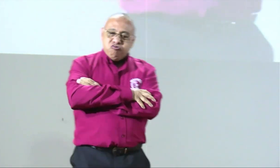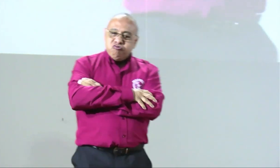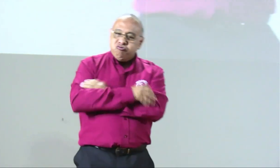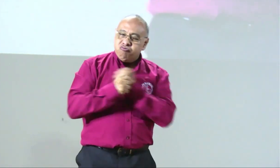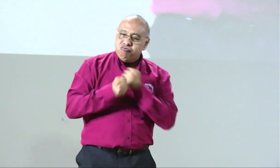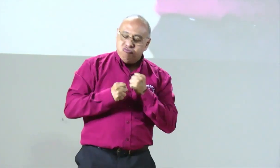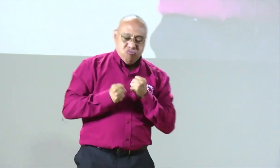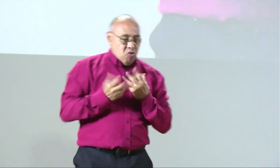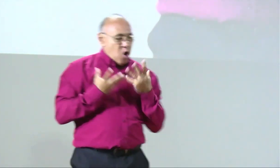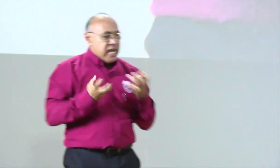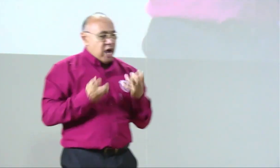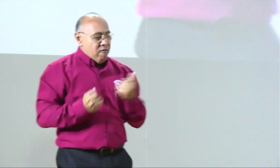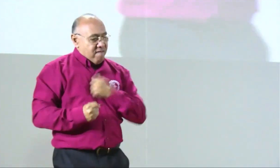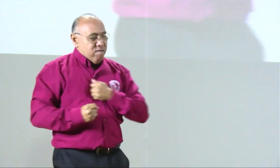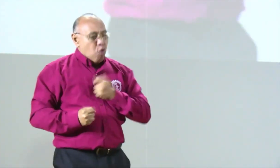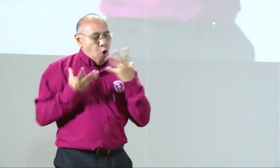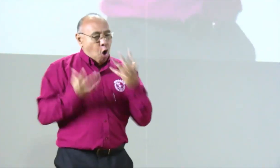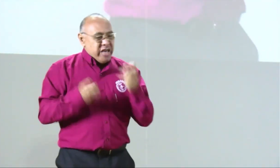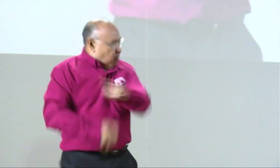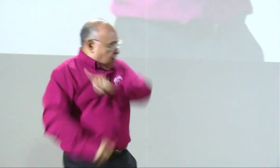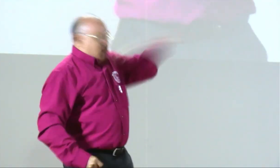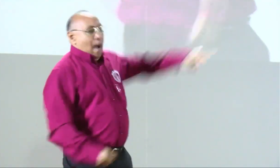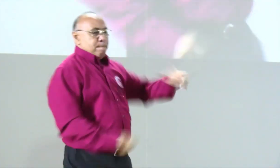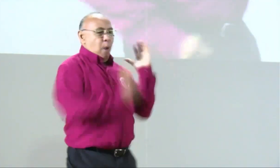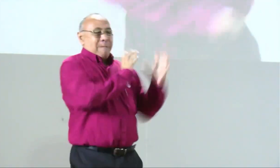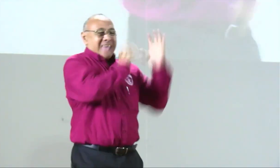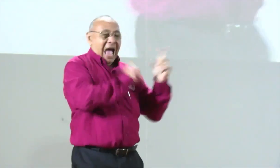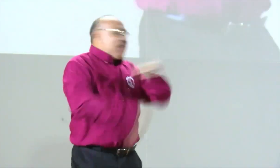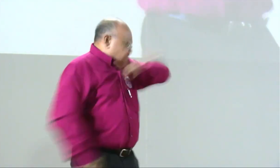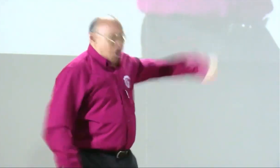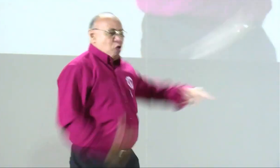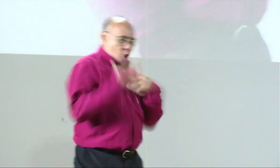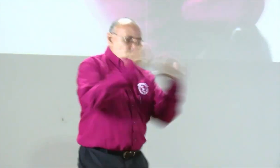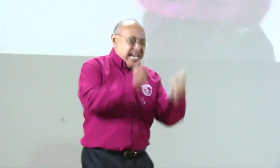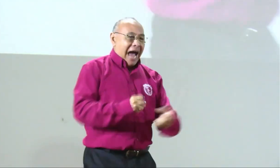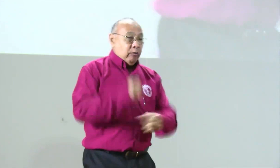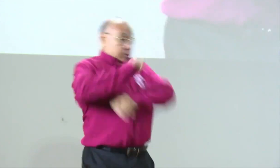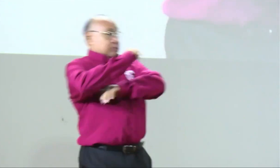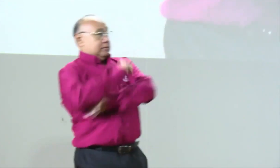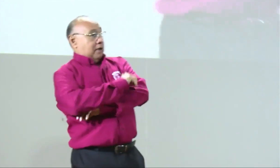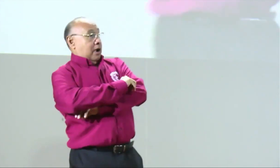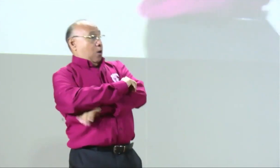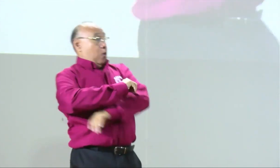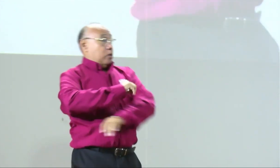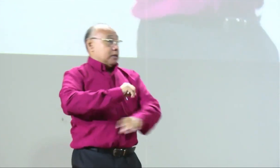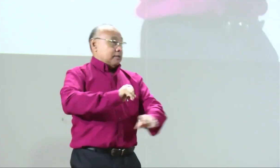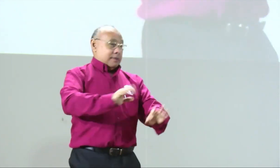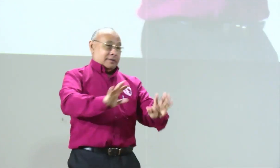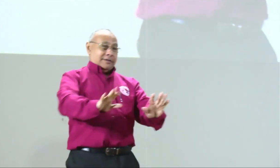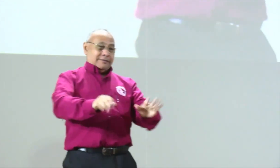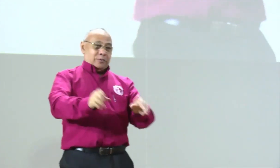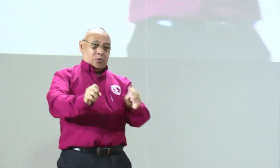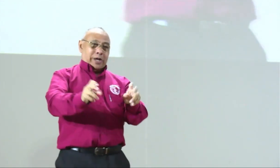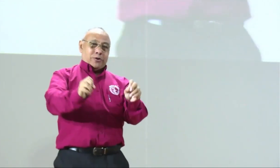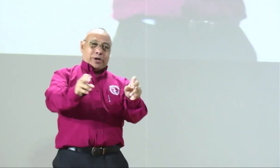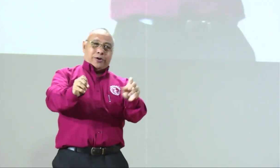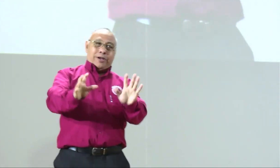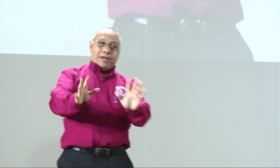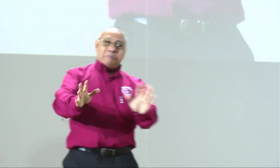y me dijo oiga muy chévere me hace el favor yo quiero que ustedes vayan a Popayán